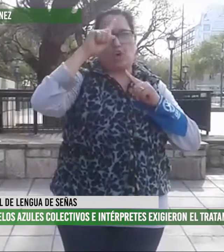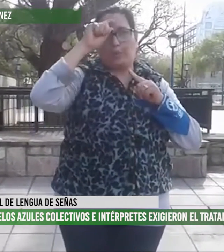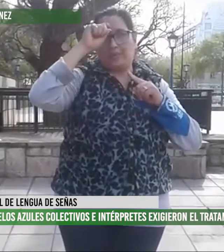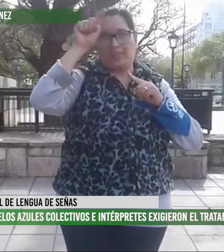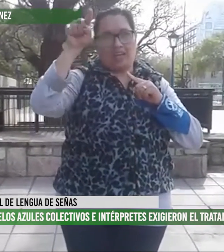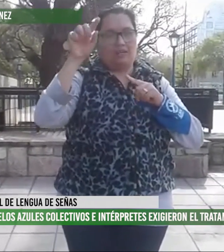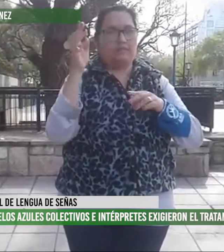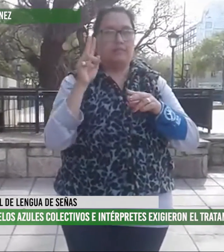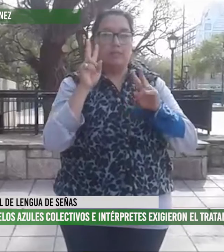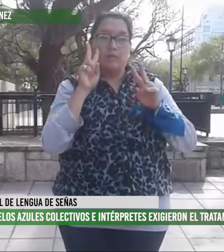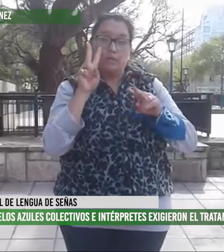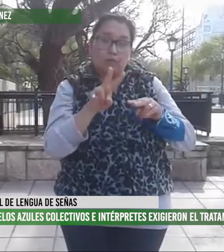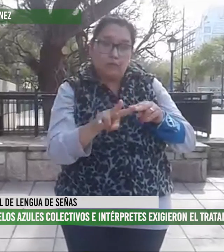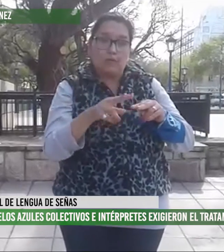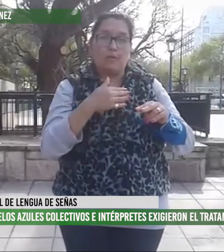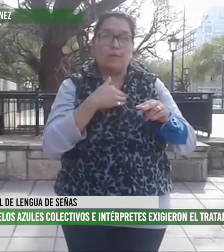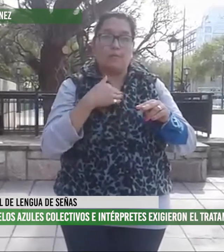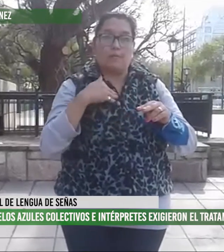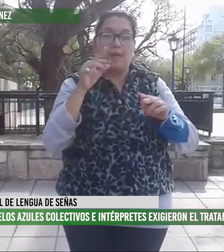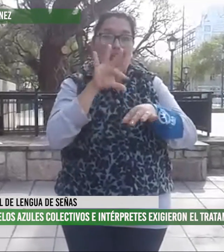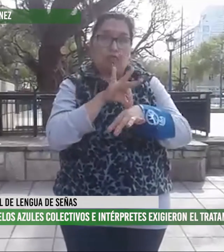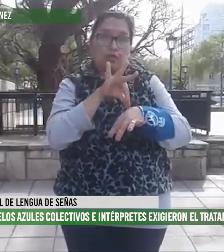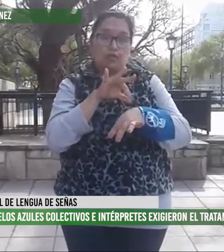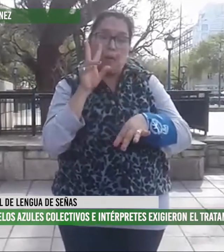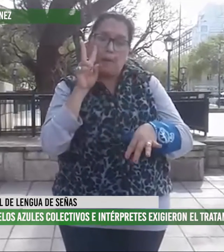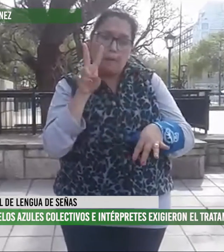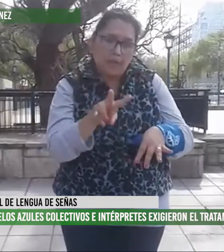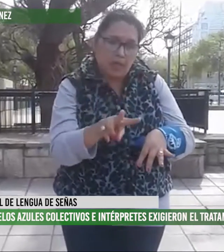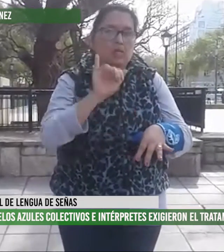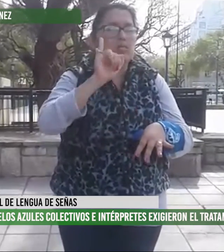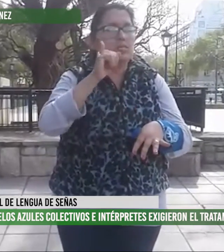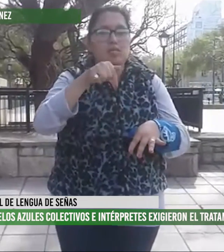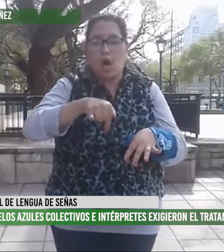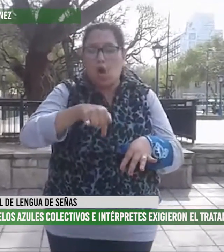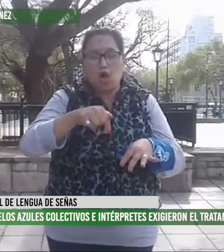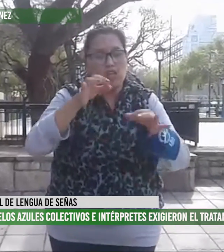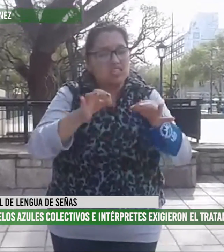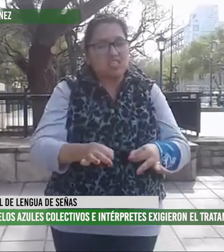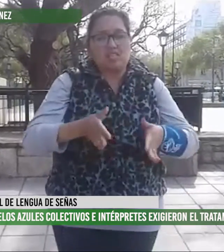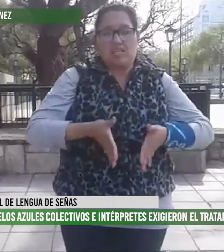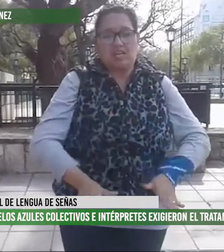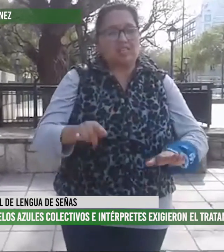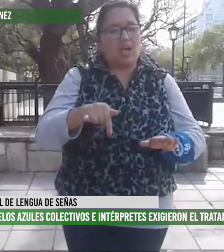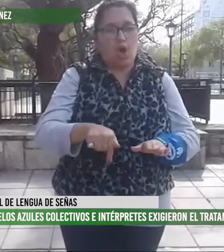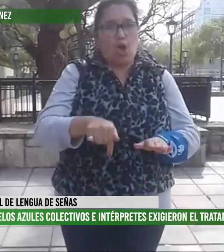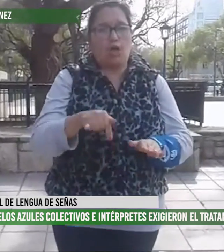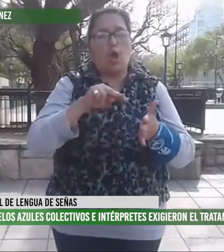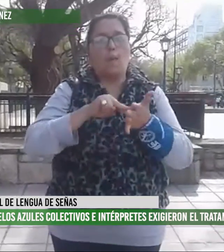rápidamente al hospital. Ahí la revisaron, los médicos a ella, y le dijeron que debía nacer